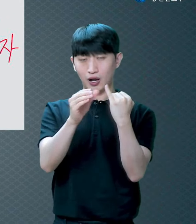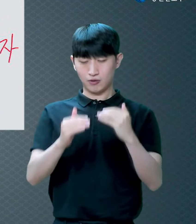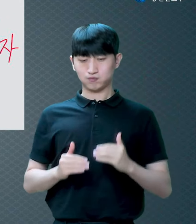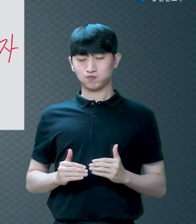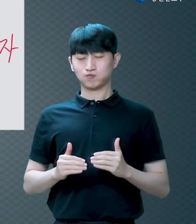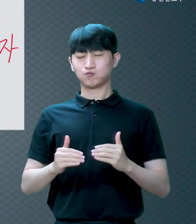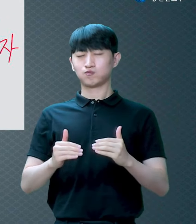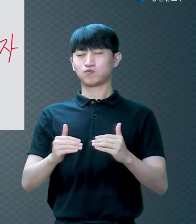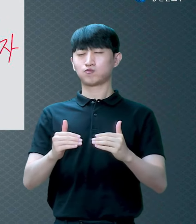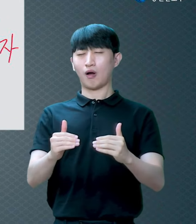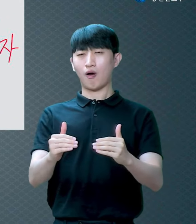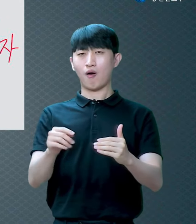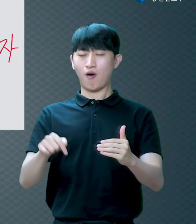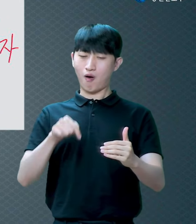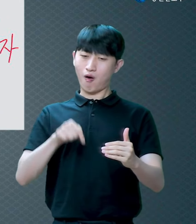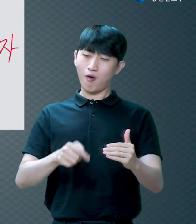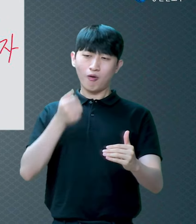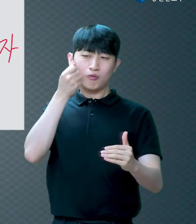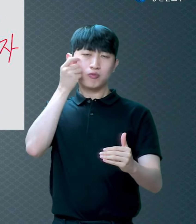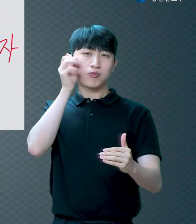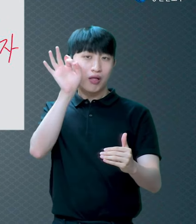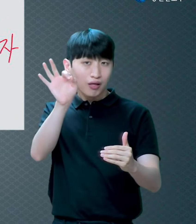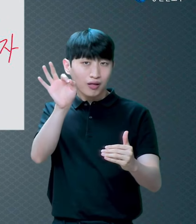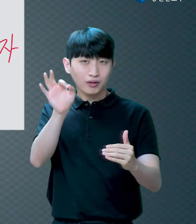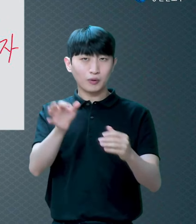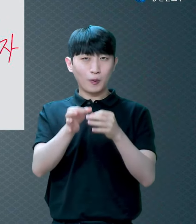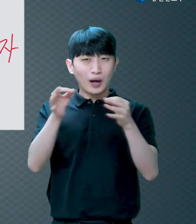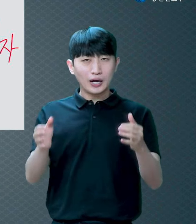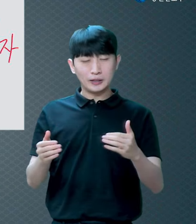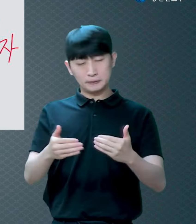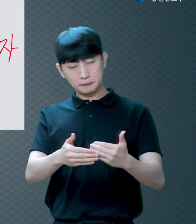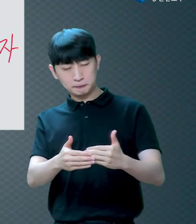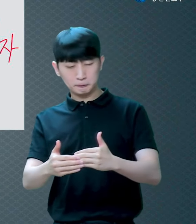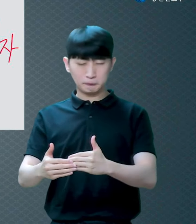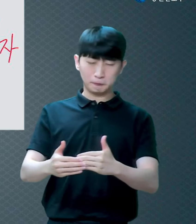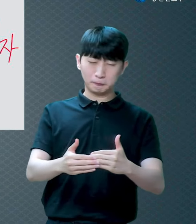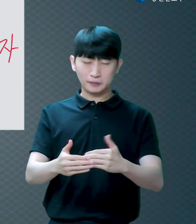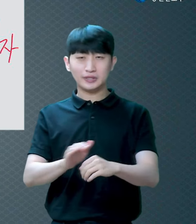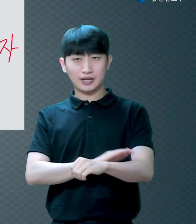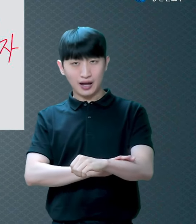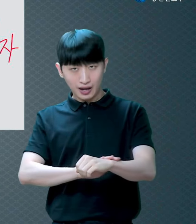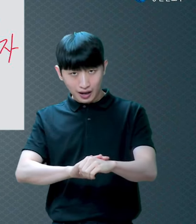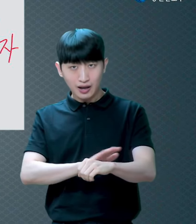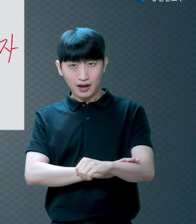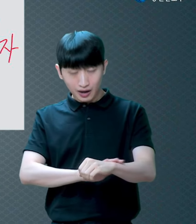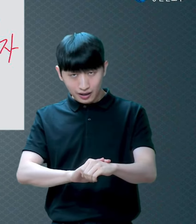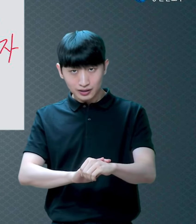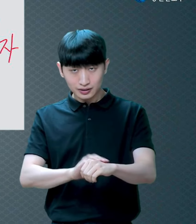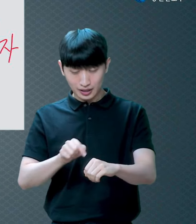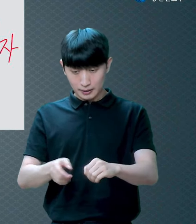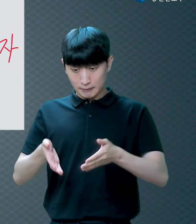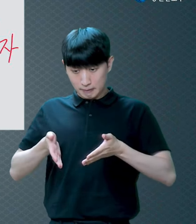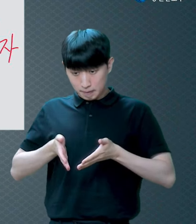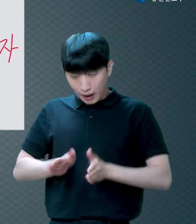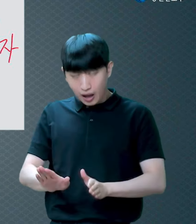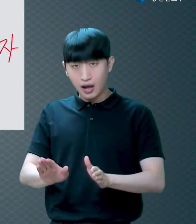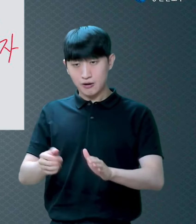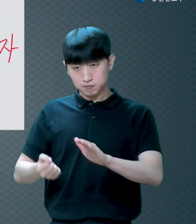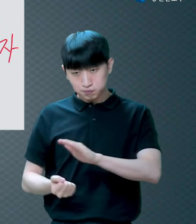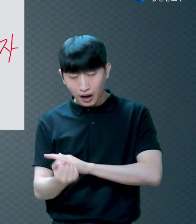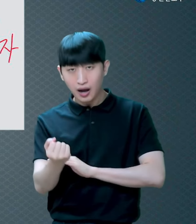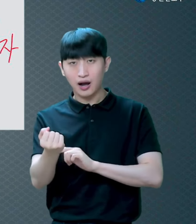얼마나 귀하게 키워요 그리고 그 아이가 태어나면 엄마가 살아있는